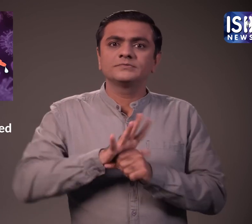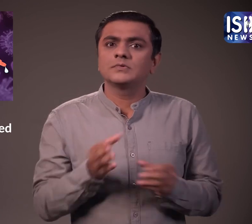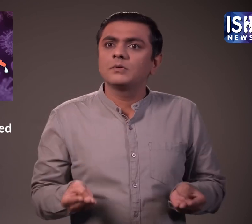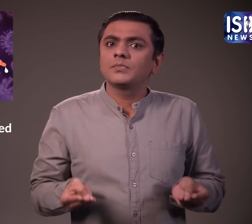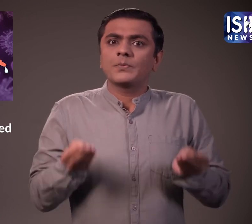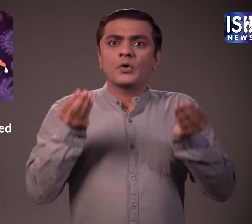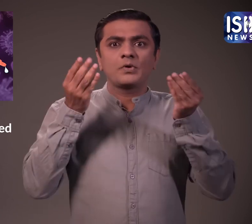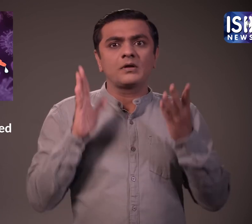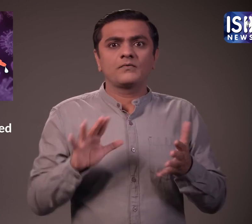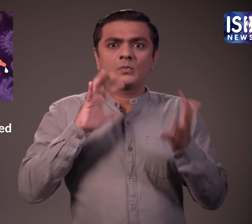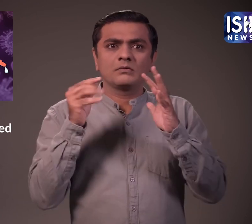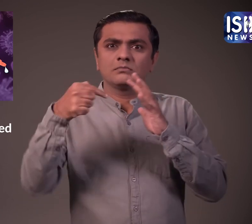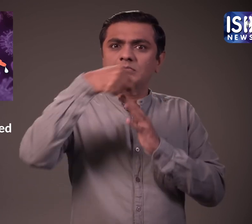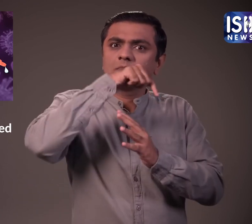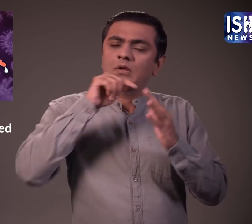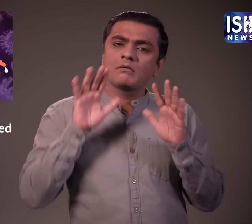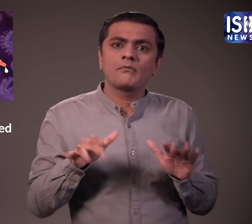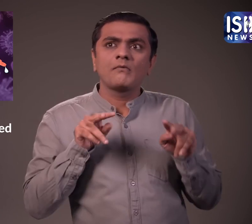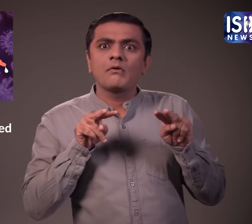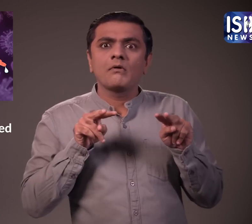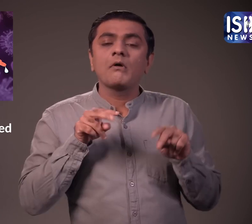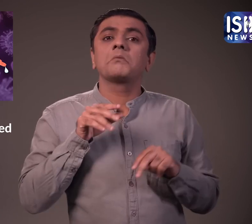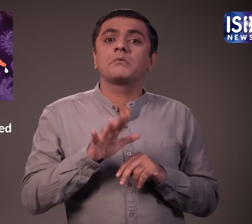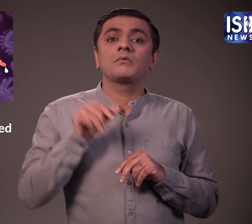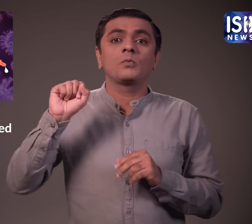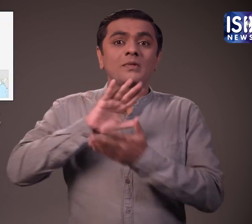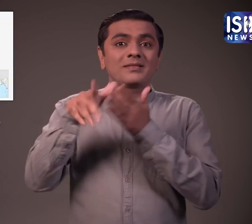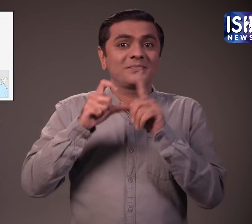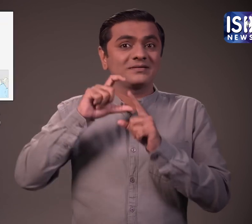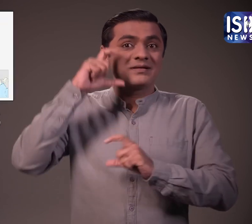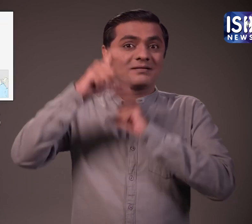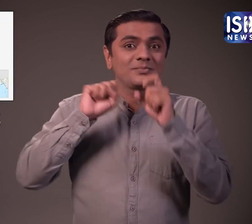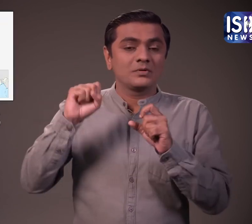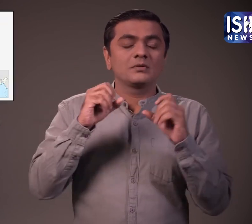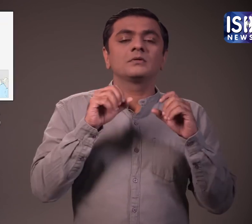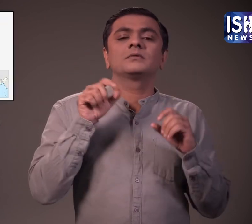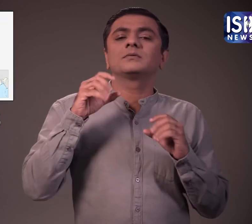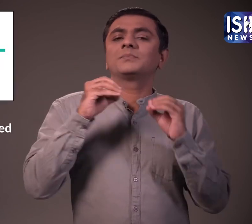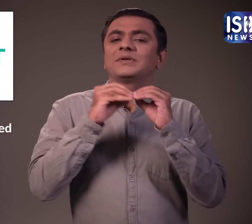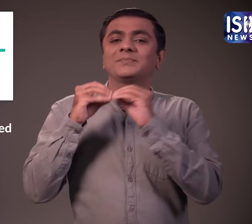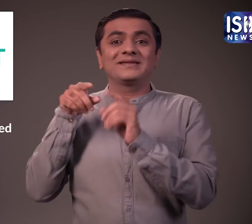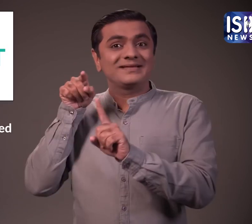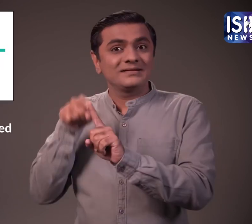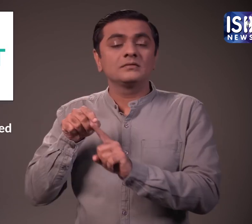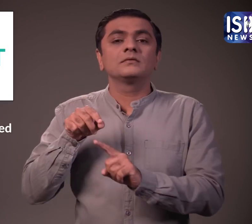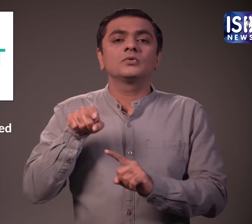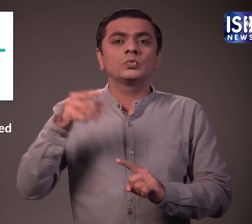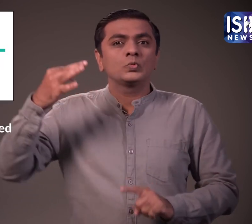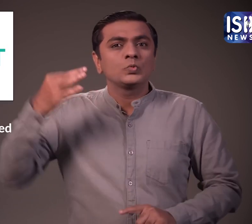अब कई देशों में कोवीट के मामले बढ़ रहे है हाइदराबाद की भारत बायोटेक ने इनकोवैक्स नाम